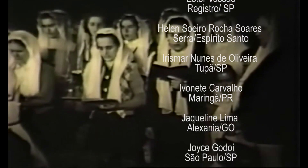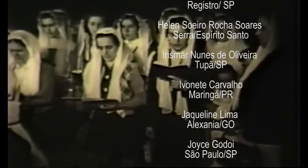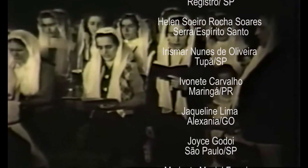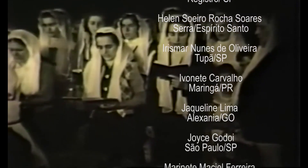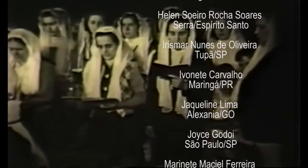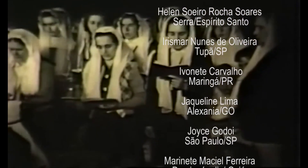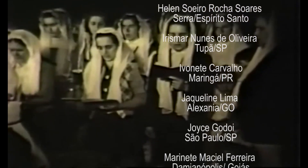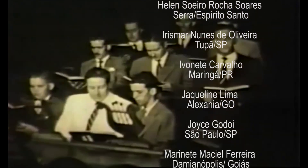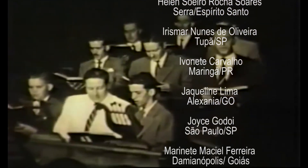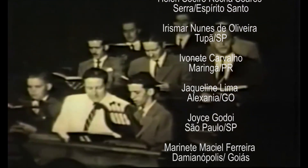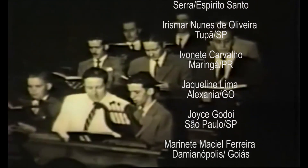Nossas lágrimas